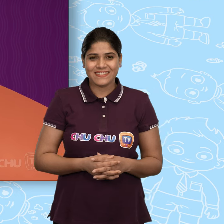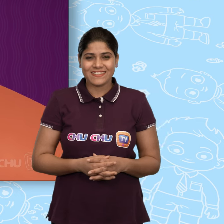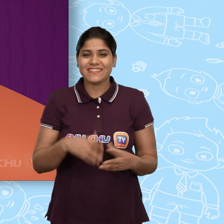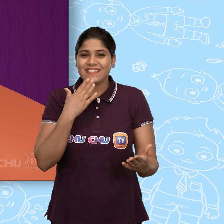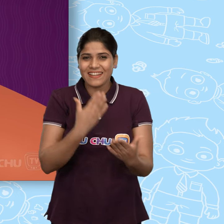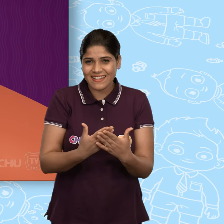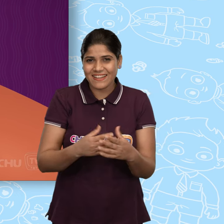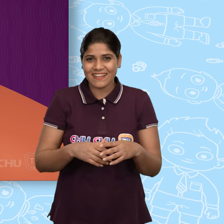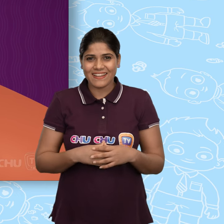धन्यवाद